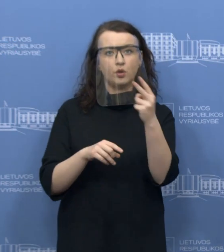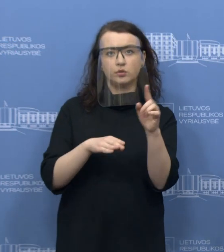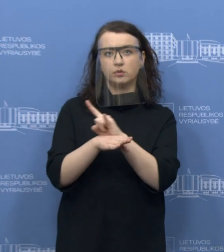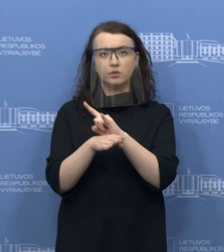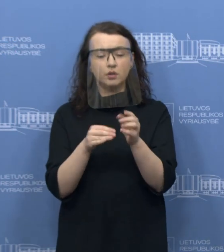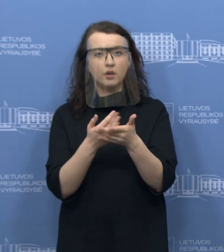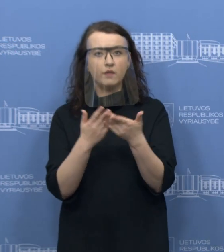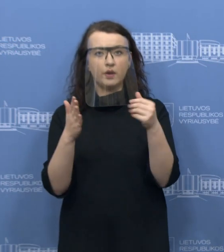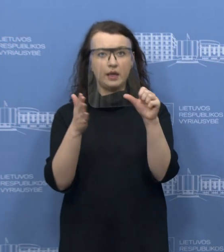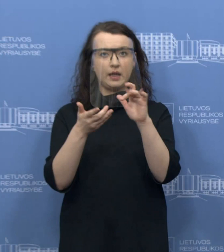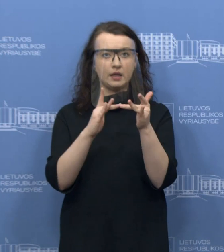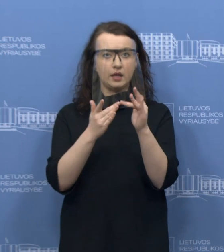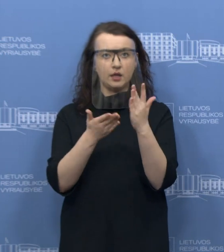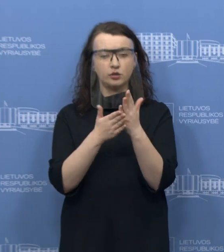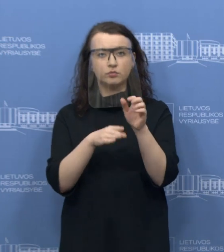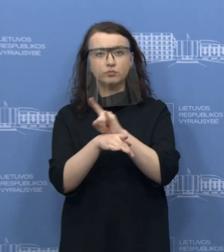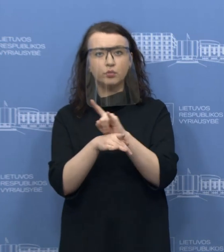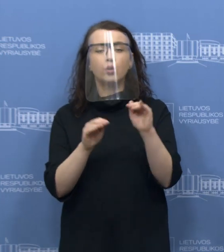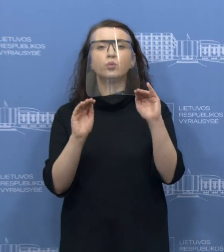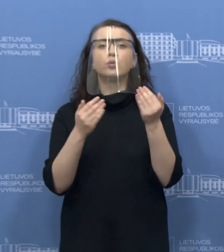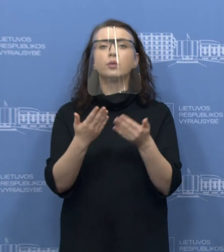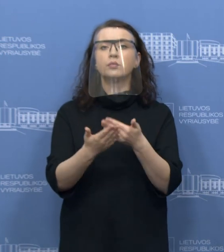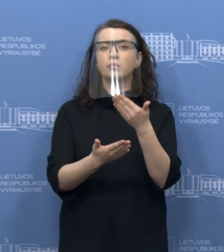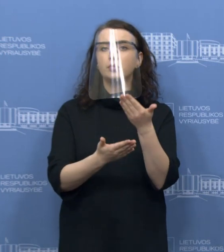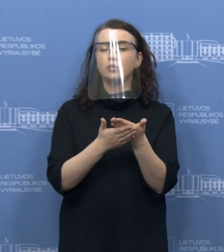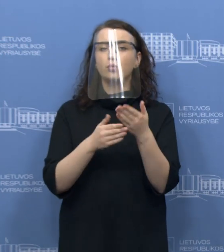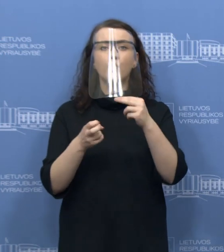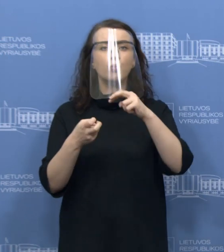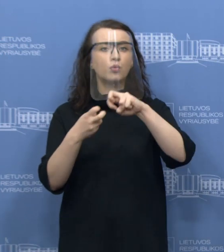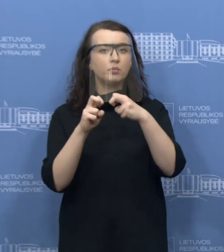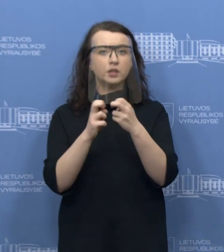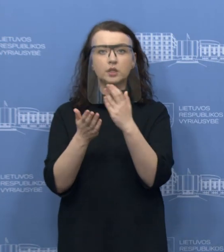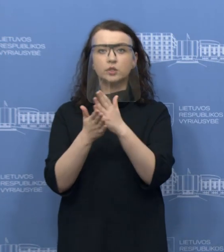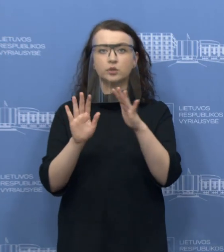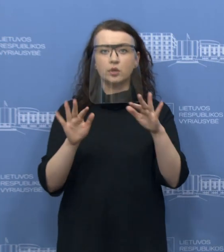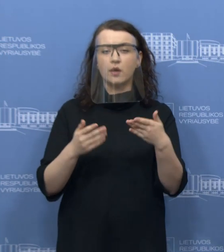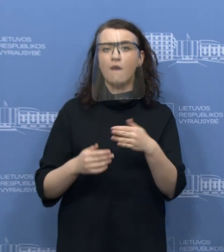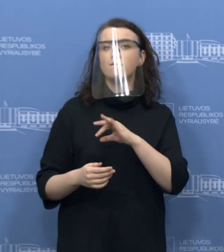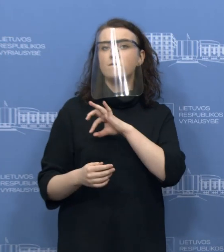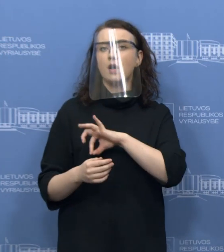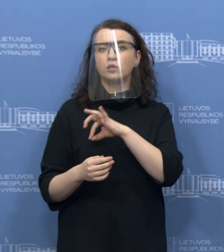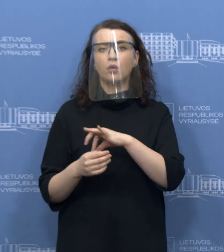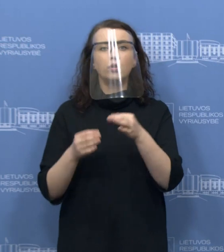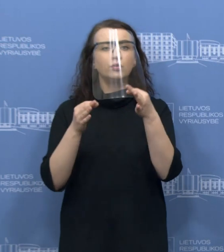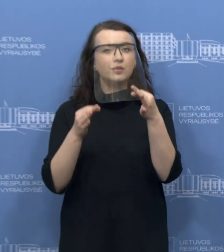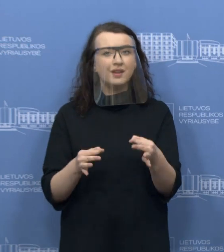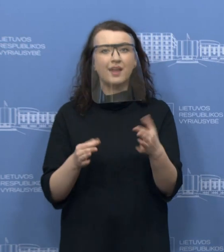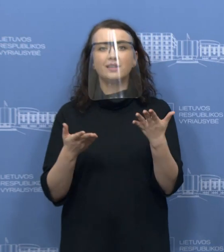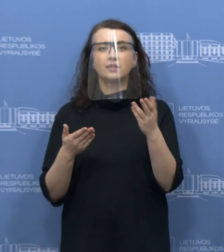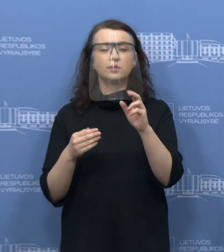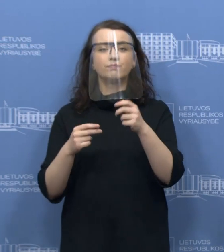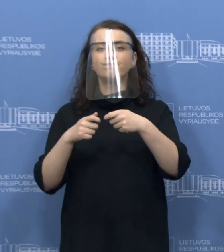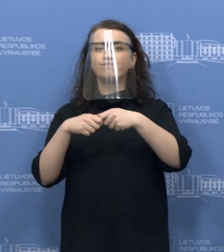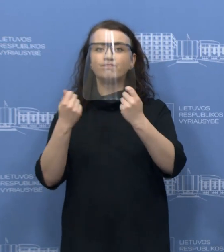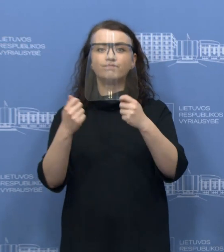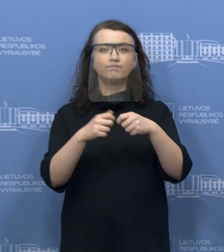elektroninėje erdvėje. Tai trumpai pristatysiu, su kuo susidurė, kokiam problemom mūsų vartotojai pastaruoju metu ir